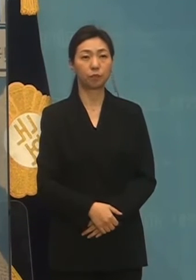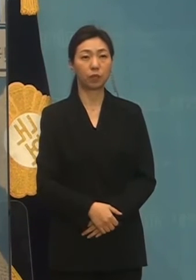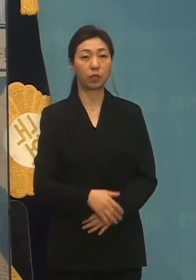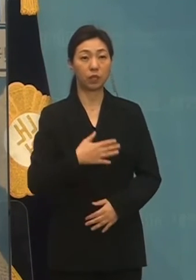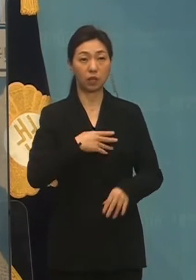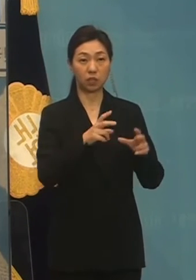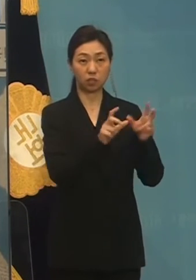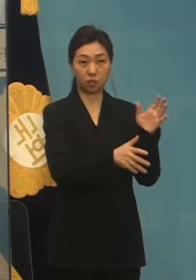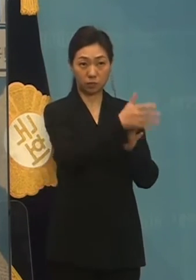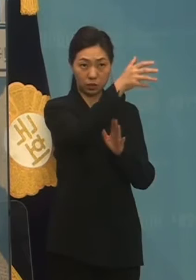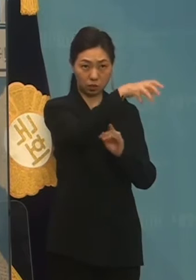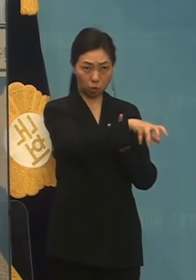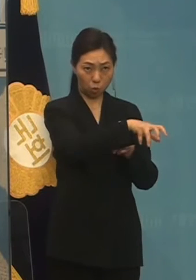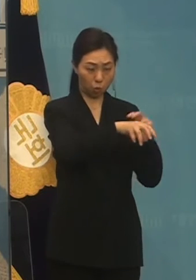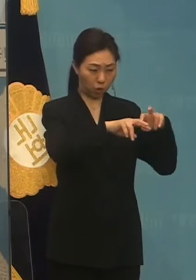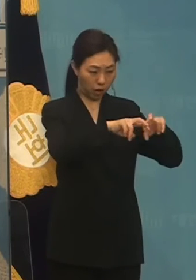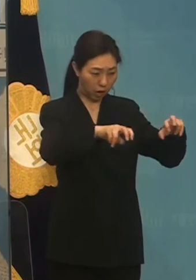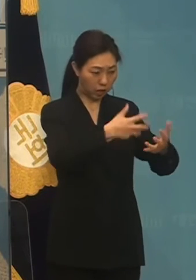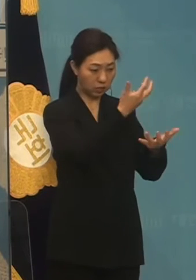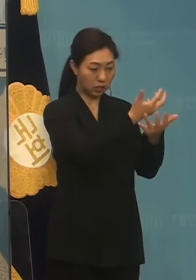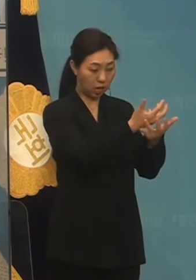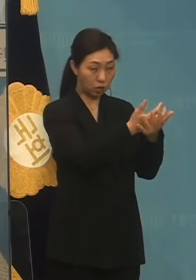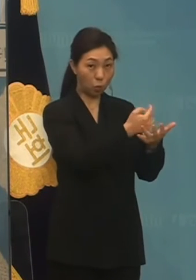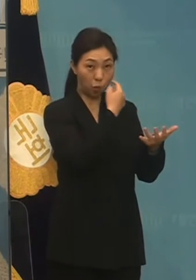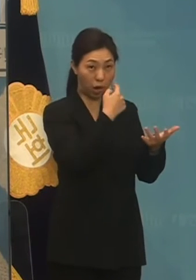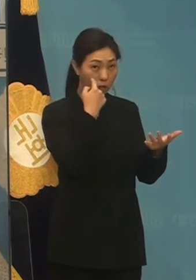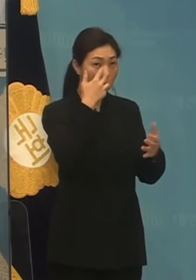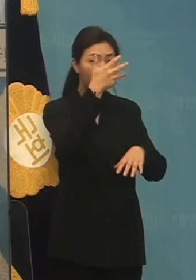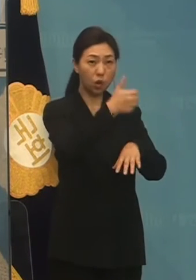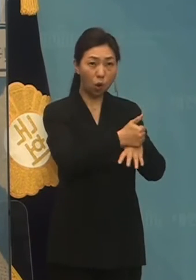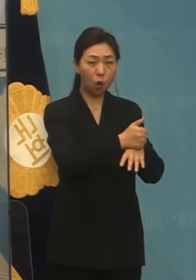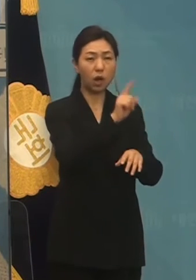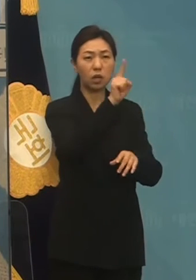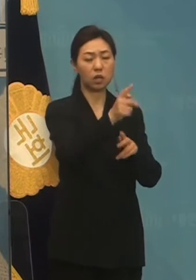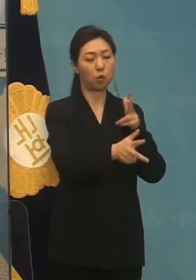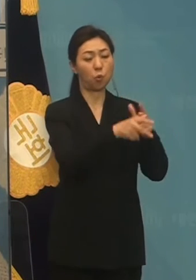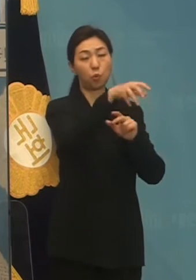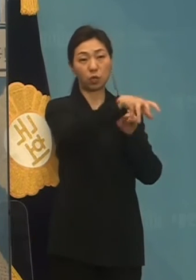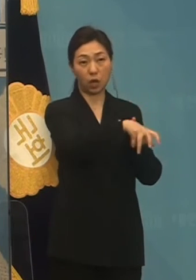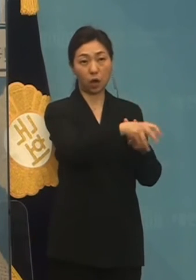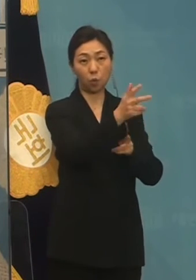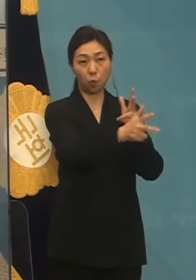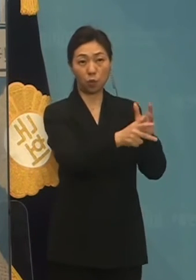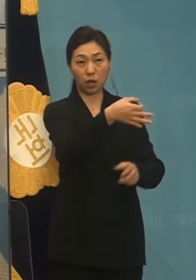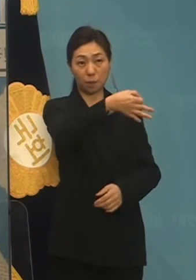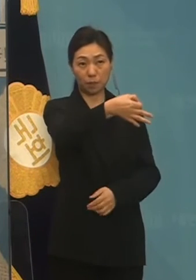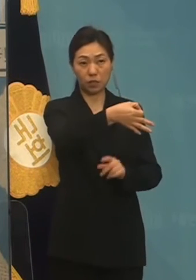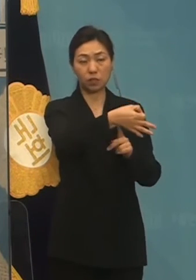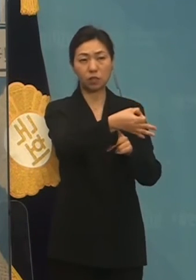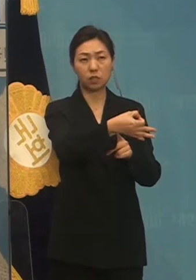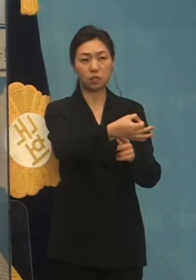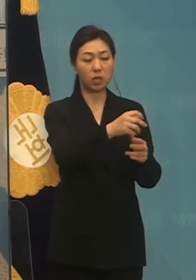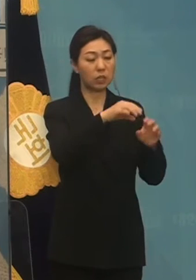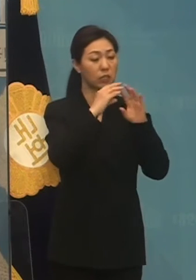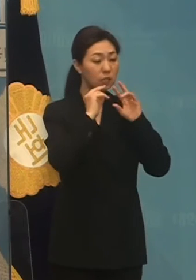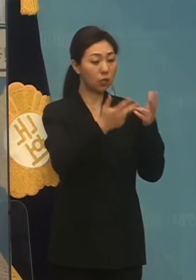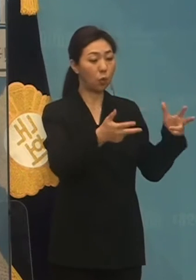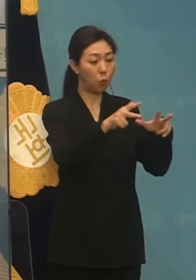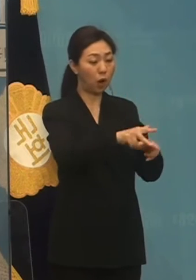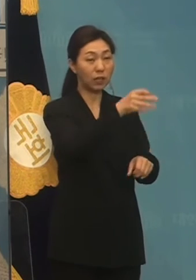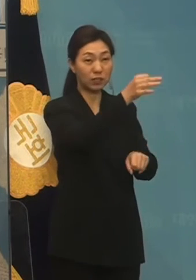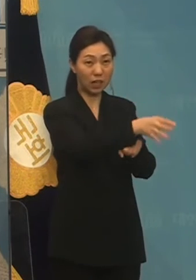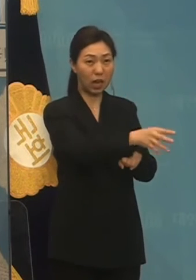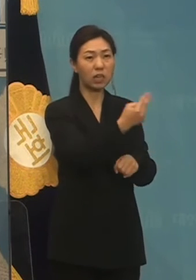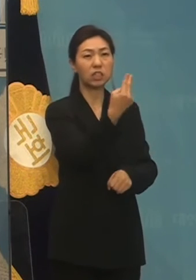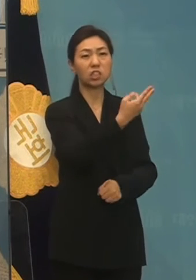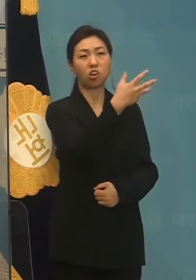성남시청을 통해 확인한 바에 따르면 1공단 공사 비용은 현재까지 공원 부지 매입 및 보상비로